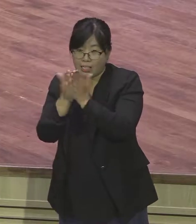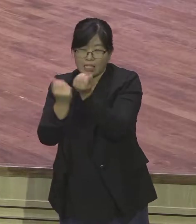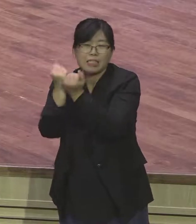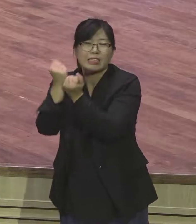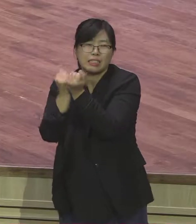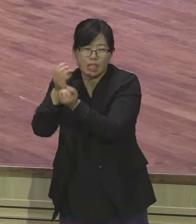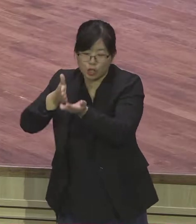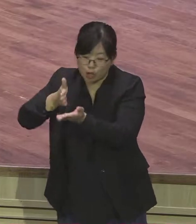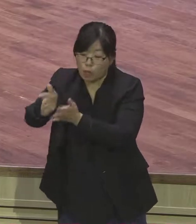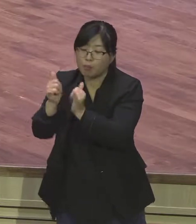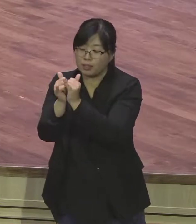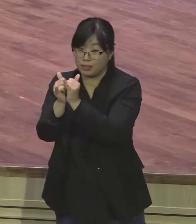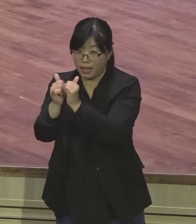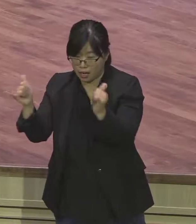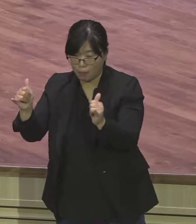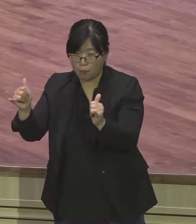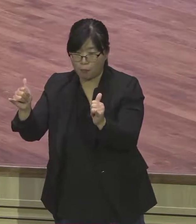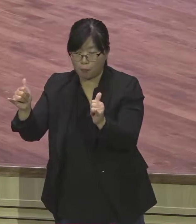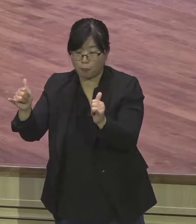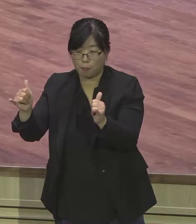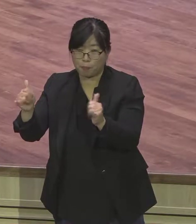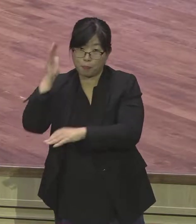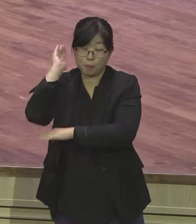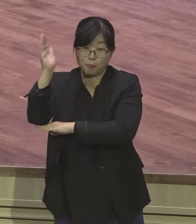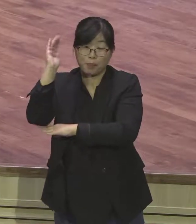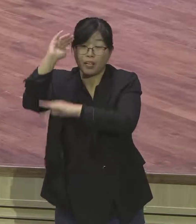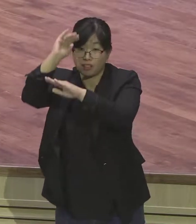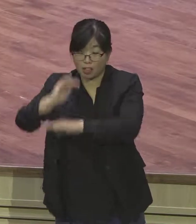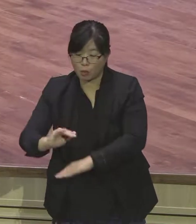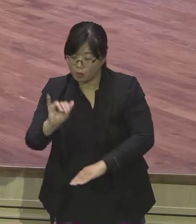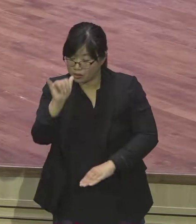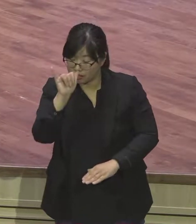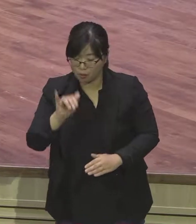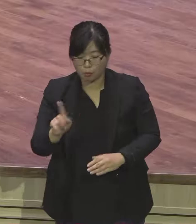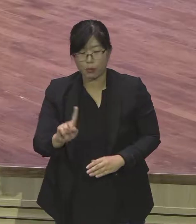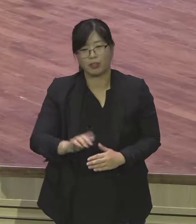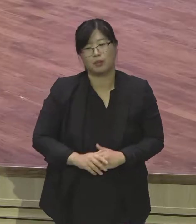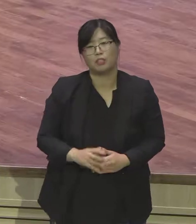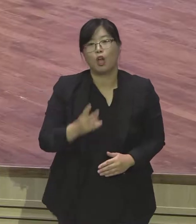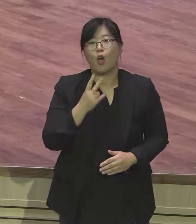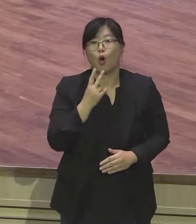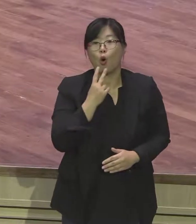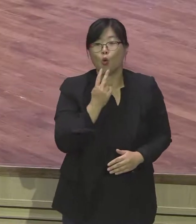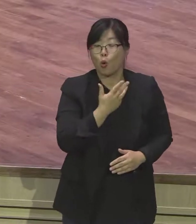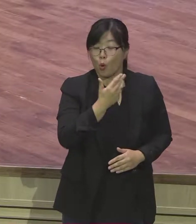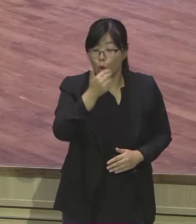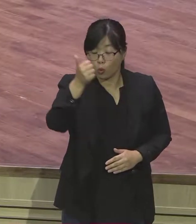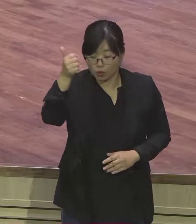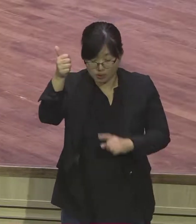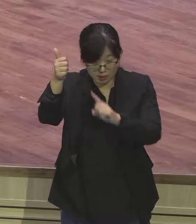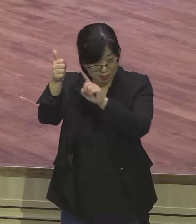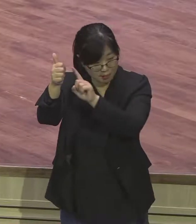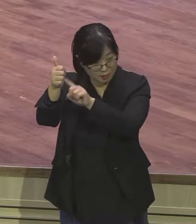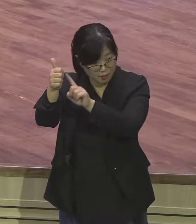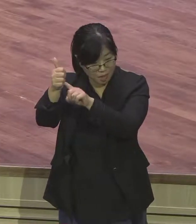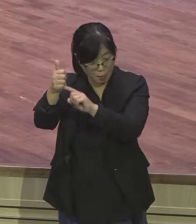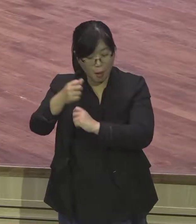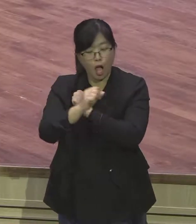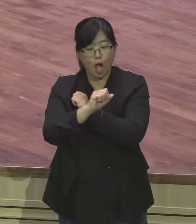그것은 애급당의 모든 사람들에게 요셉 인생의 꿈과 소망과 가치관이